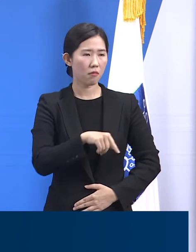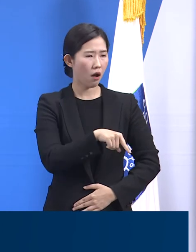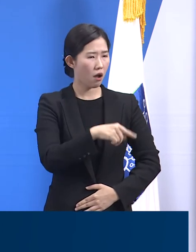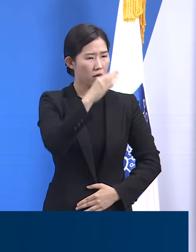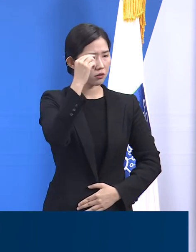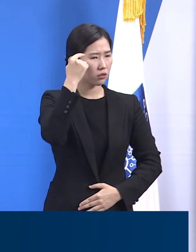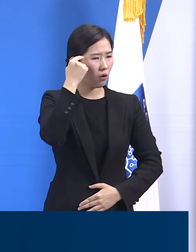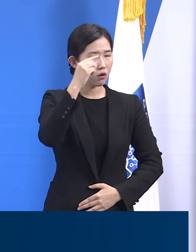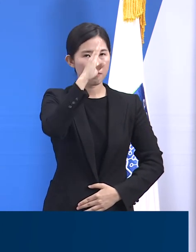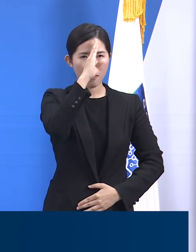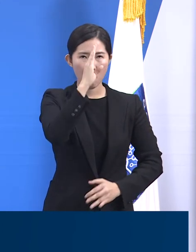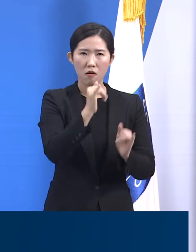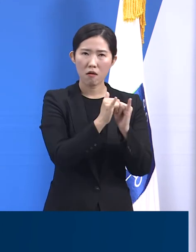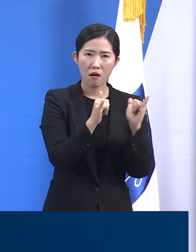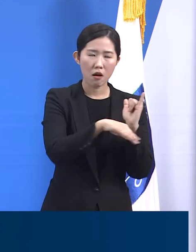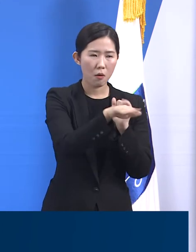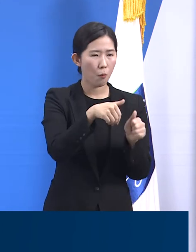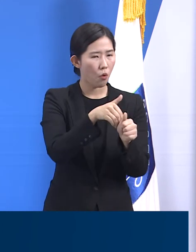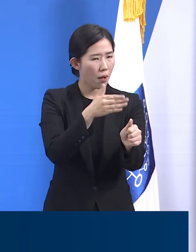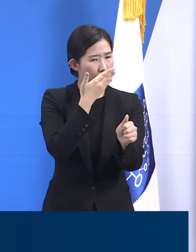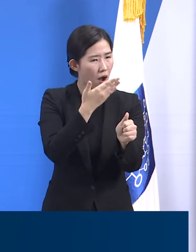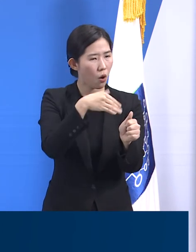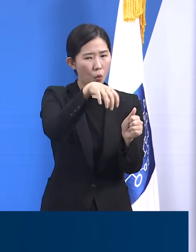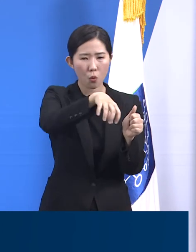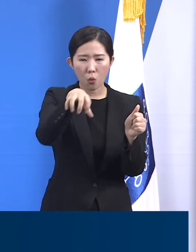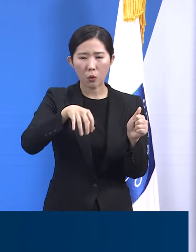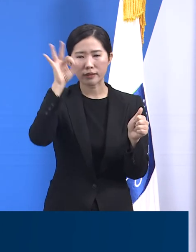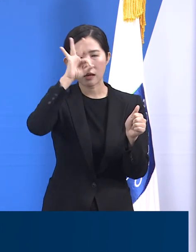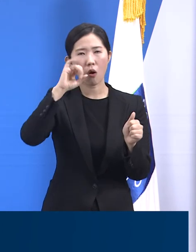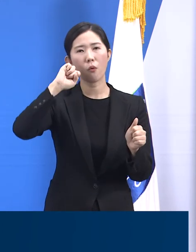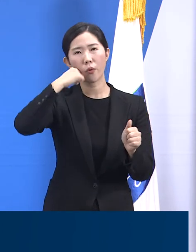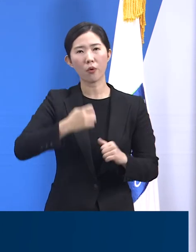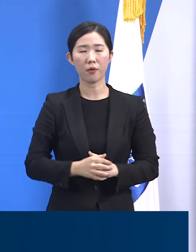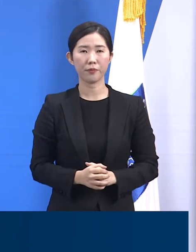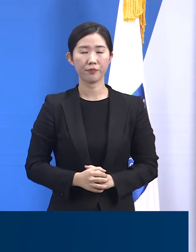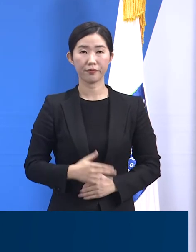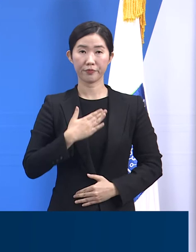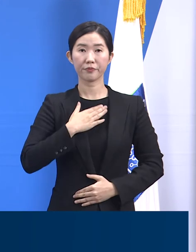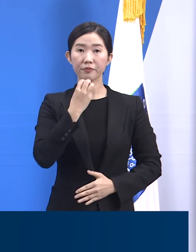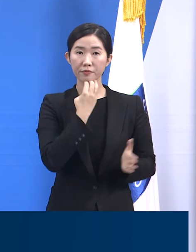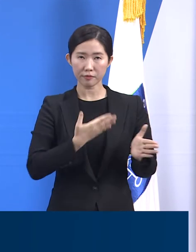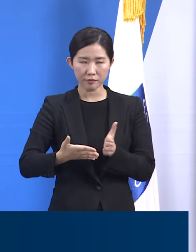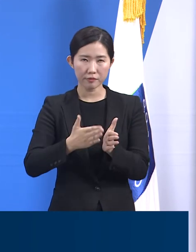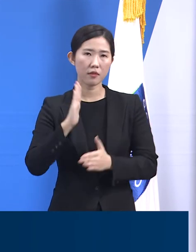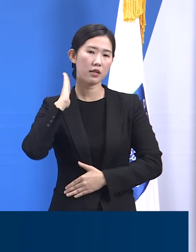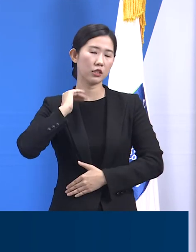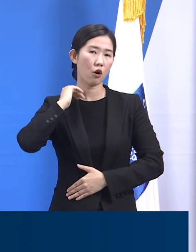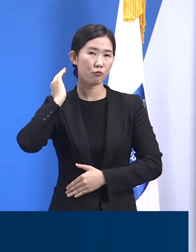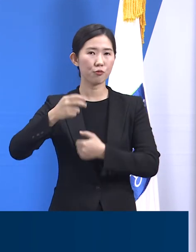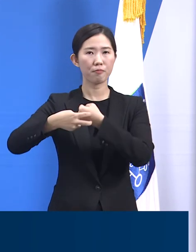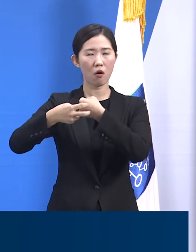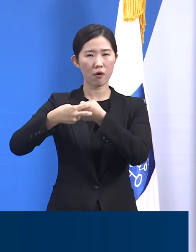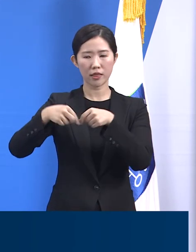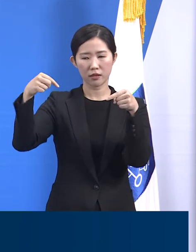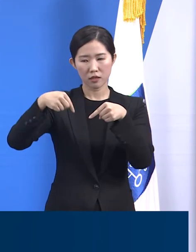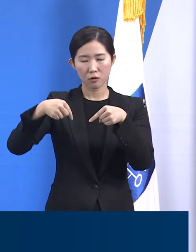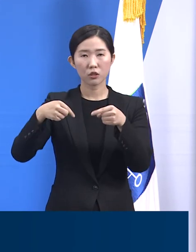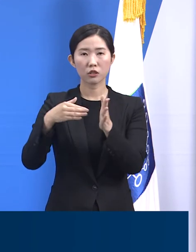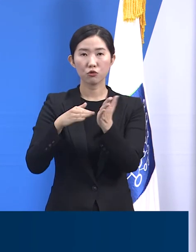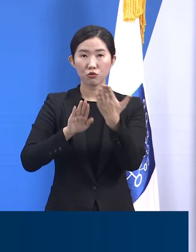현실입니다. 도는 경기도의료원 위정부병원과 협의를 거쳐 총 7개 병실,